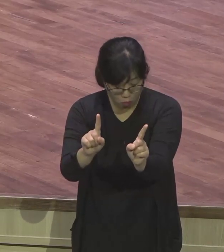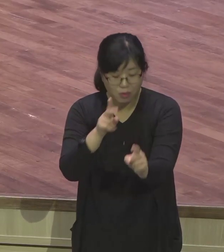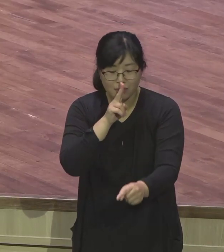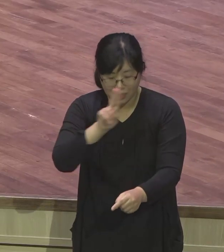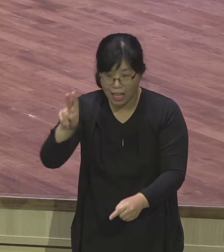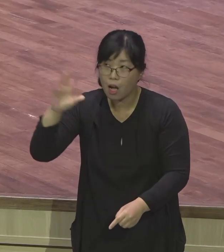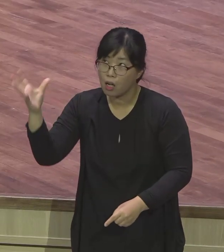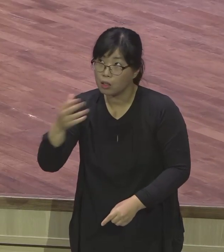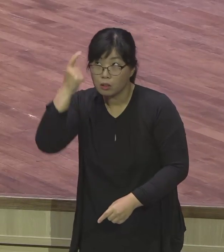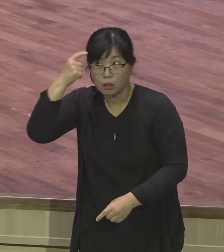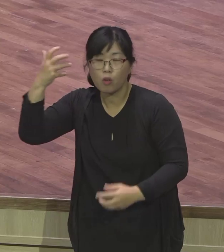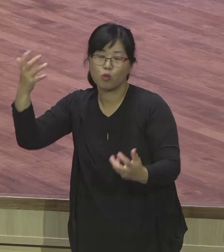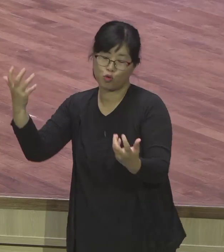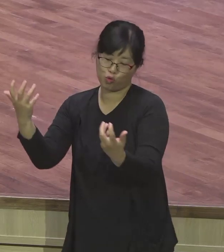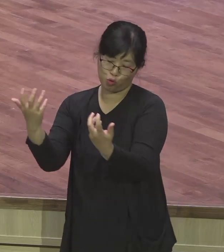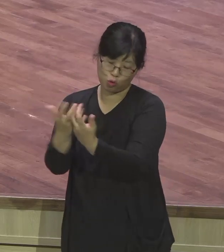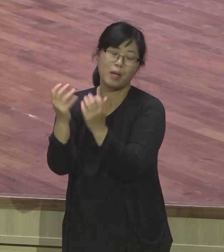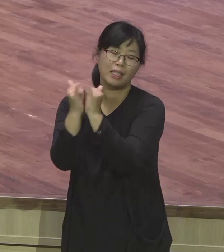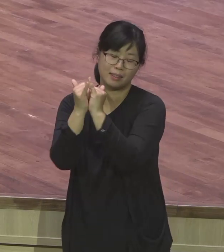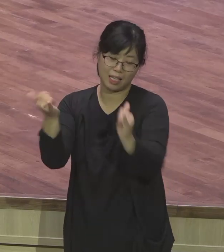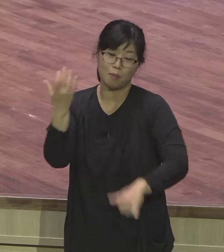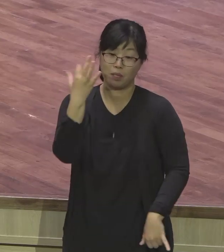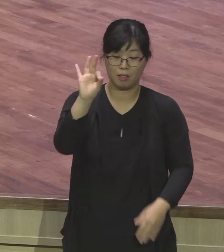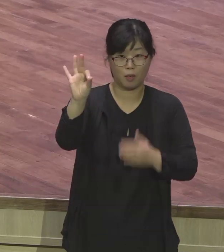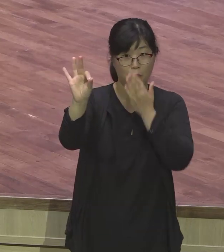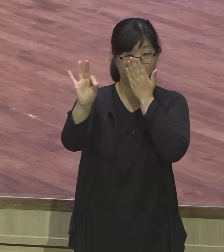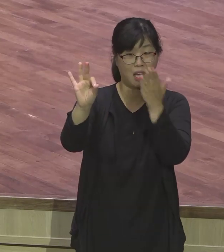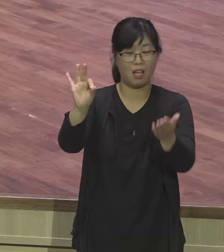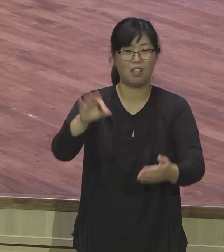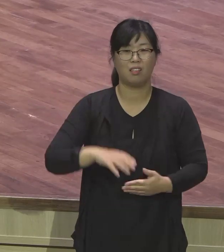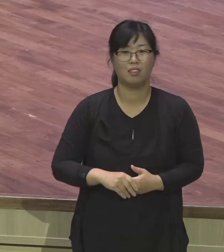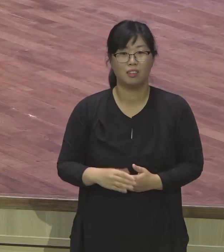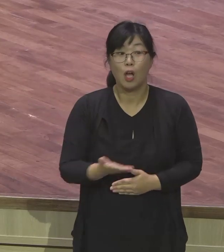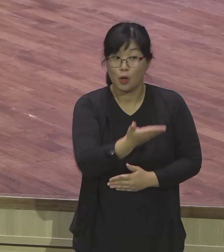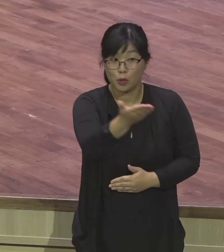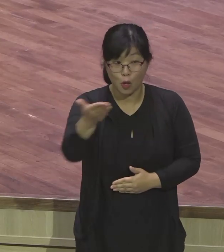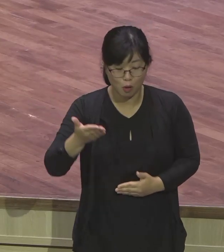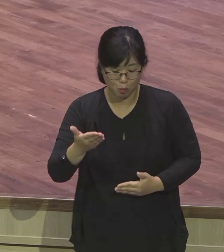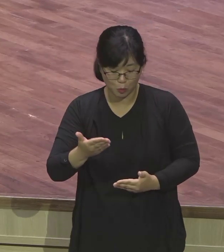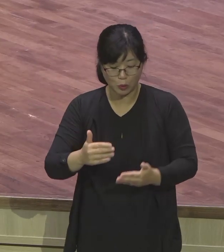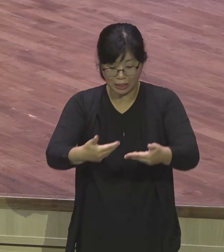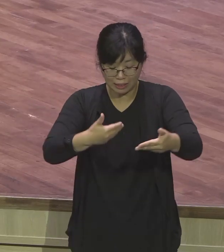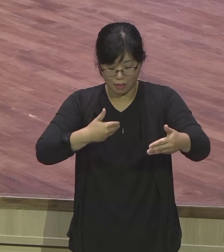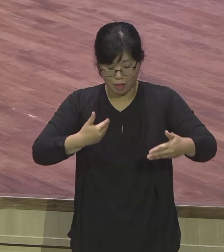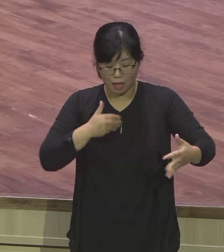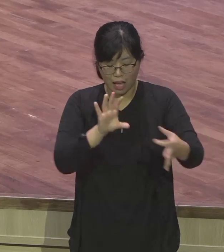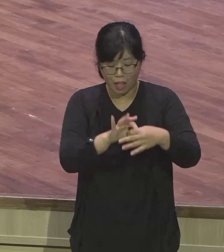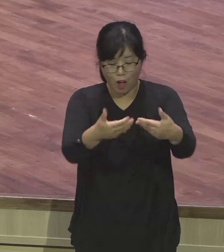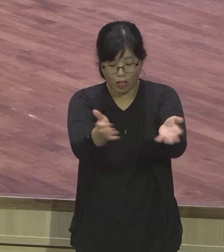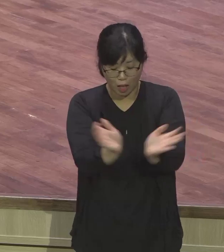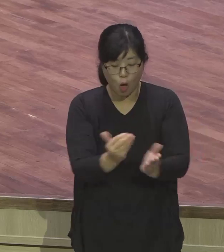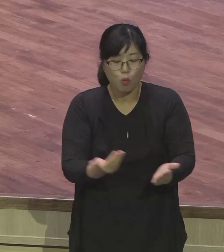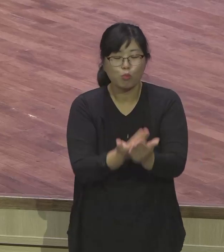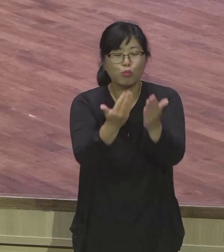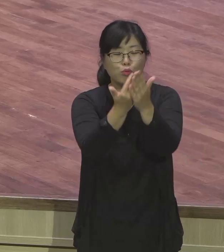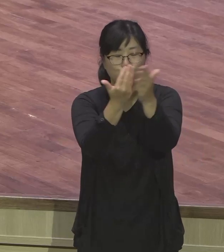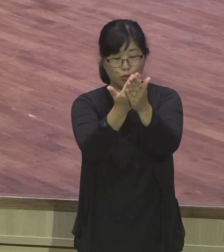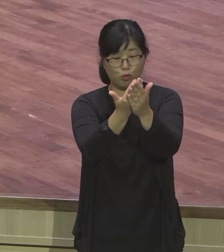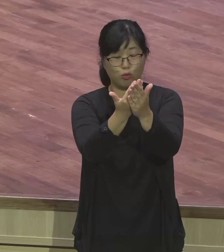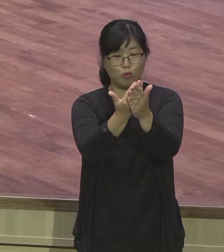부흥의 주역들 되기를 바랍니다 40절로 43절봅니다 너는 내 집을 다스리라 내